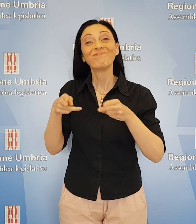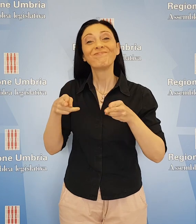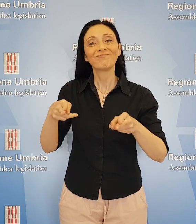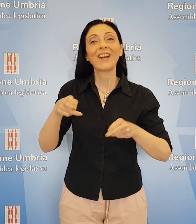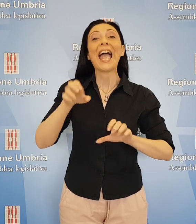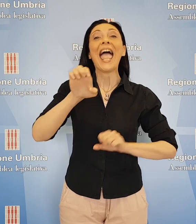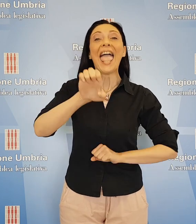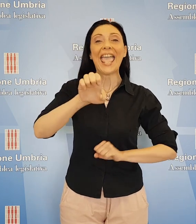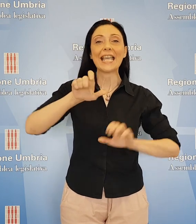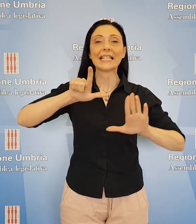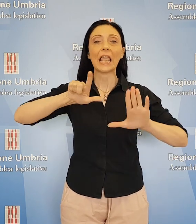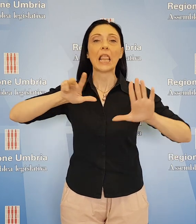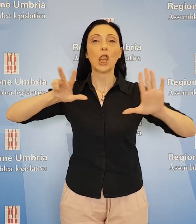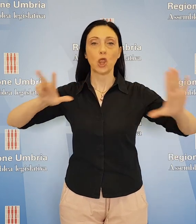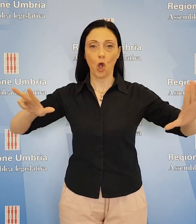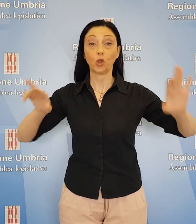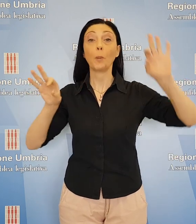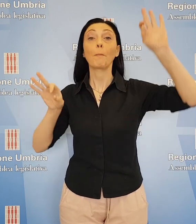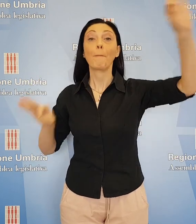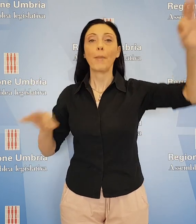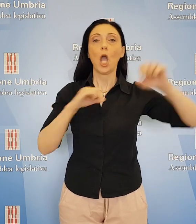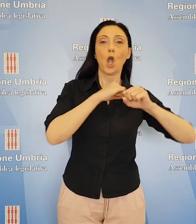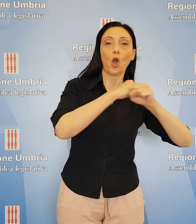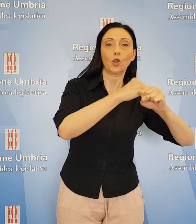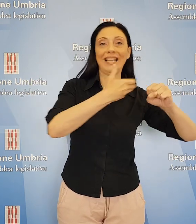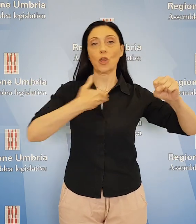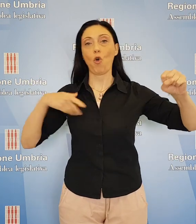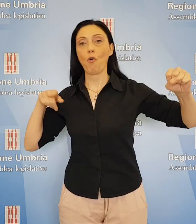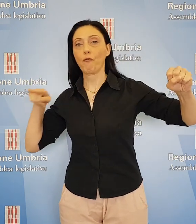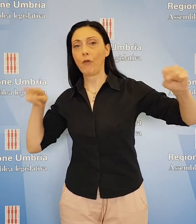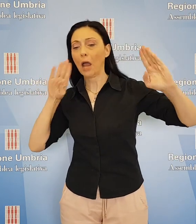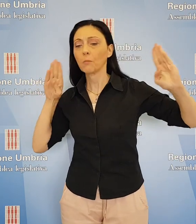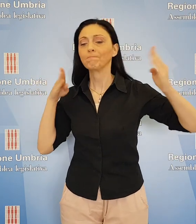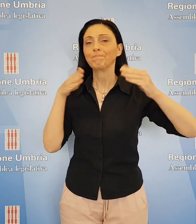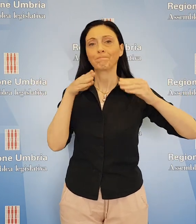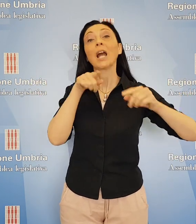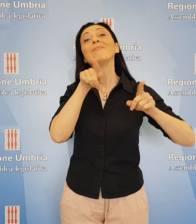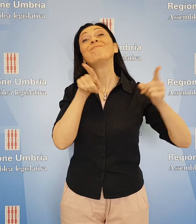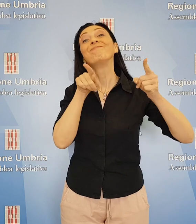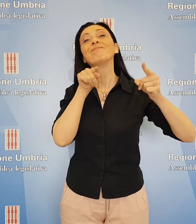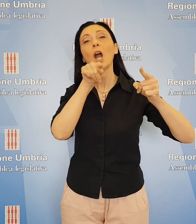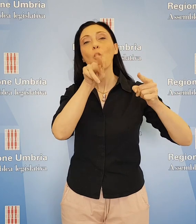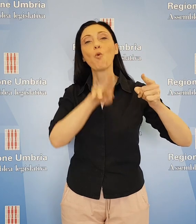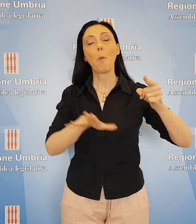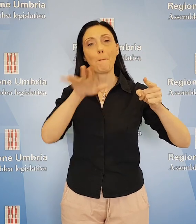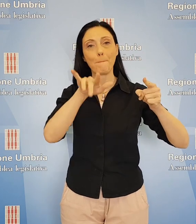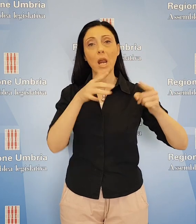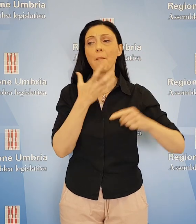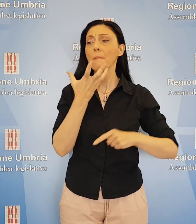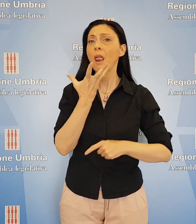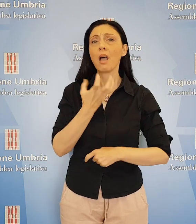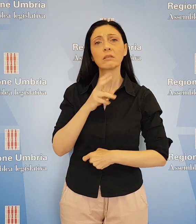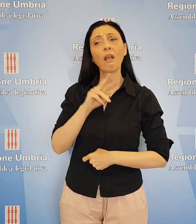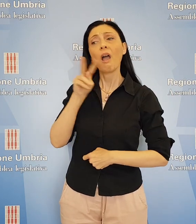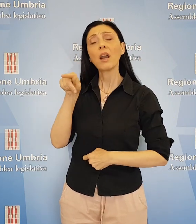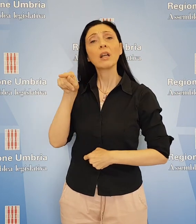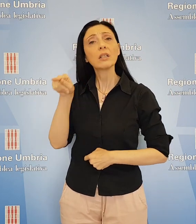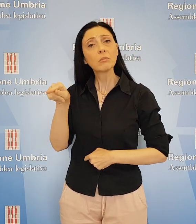E78 Grossetofano, in particolare nel tratto Umbro. Enrico Melasec ha risposto spiegando che sono in corso